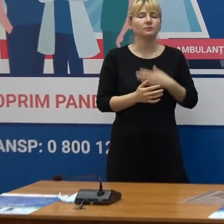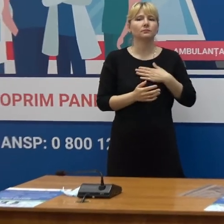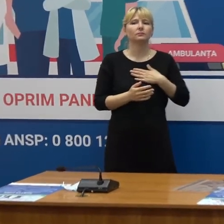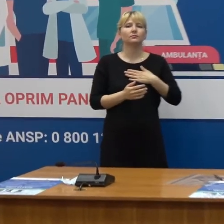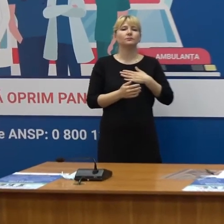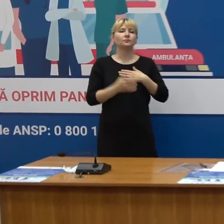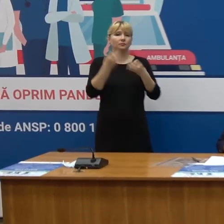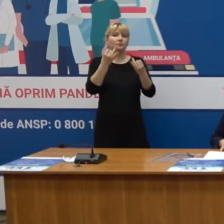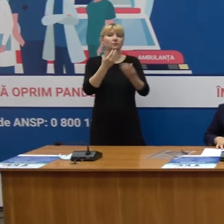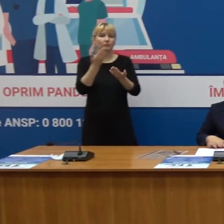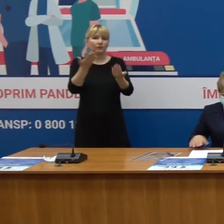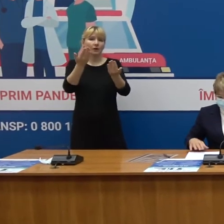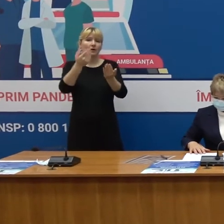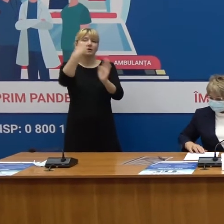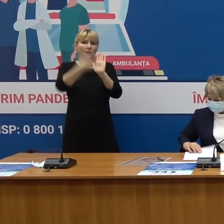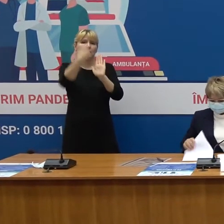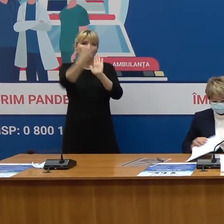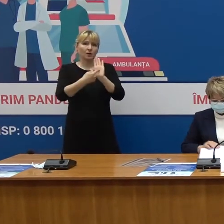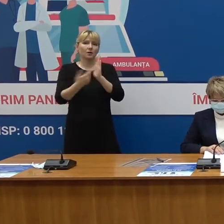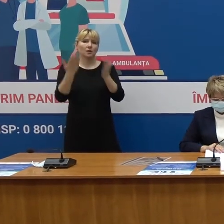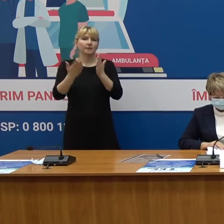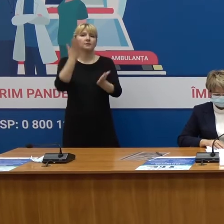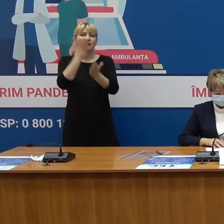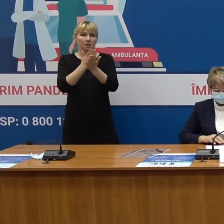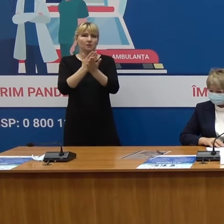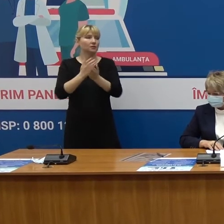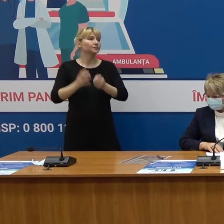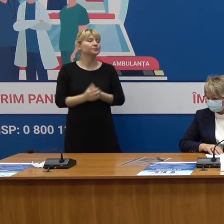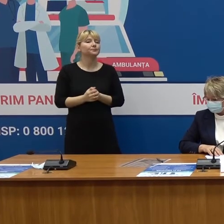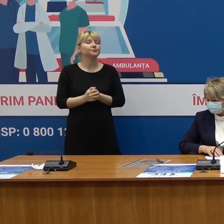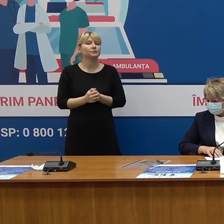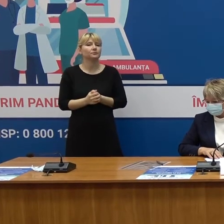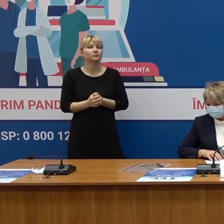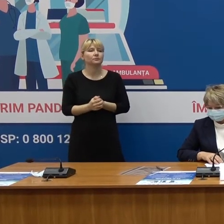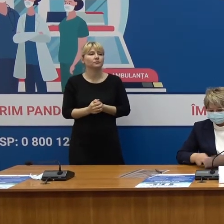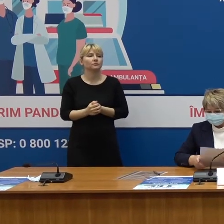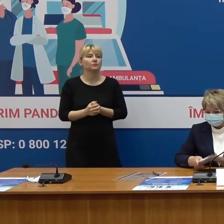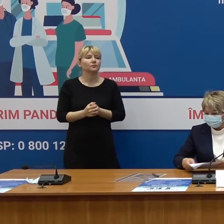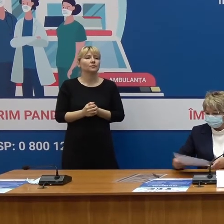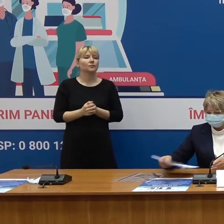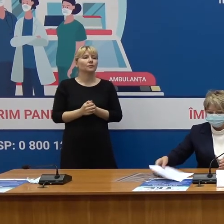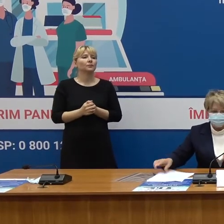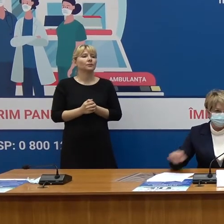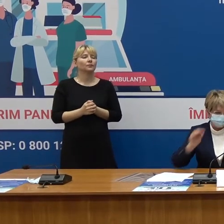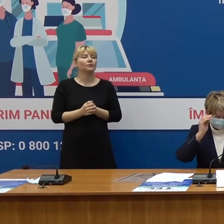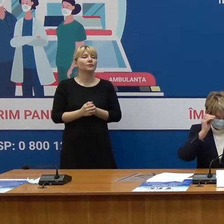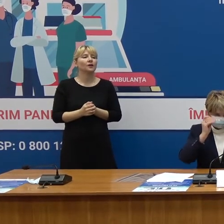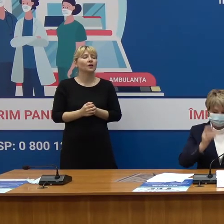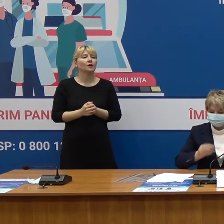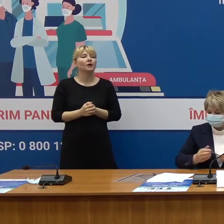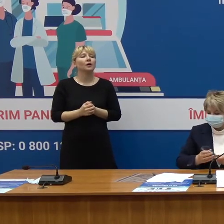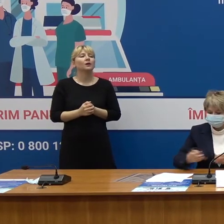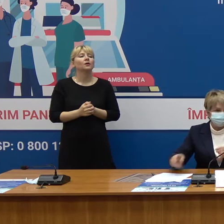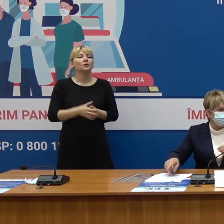Și de la întrebărie, dacă sunt Trecem la clisia întrebări Nu te vă rog, colegi Să-mi spuneți, Să